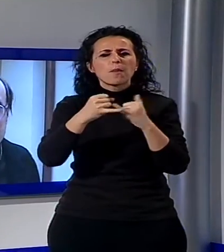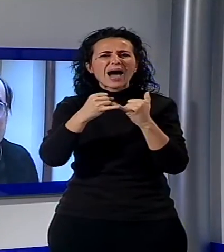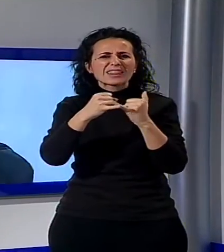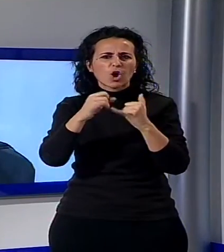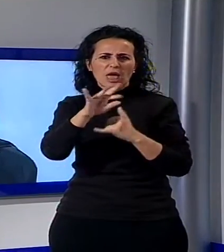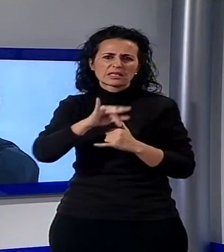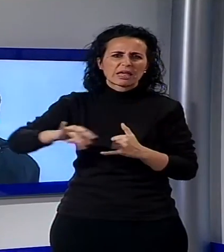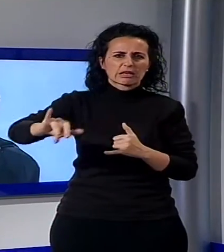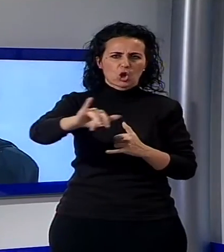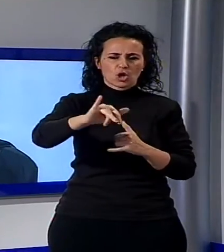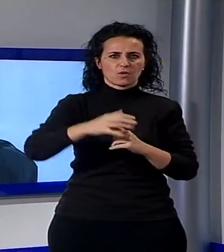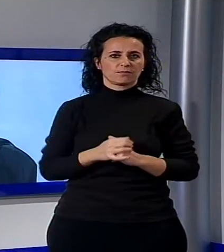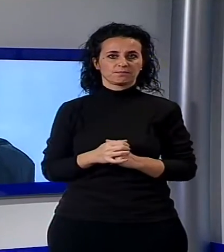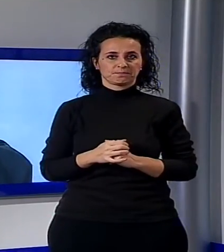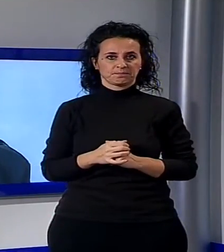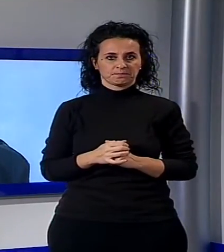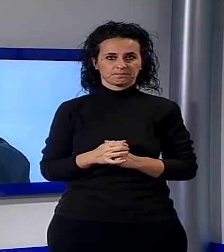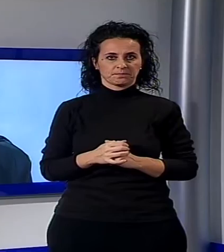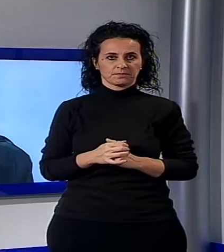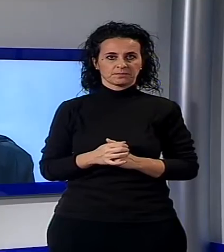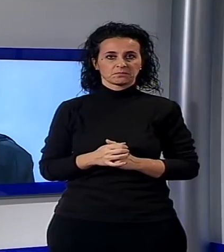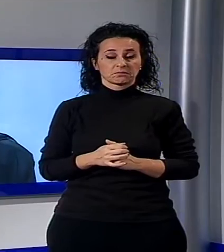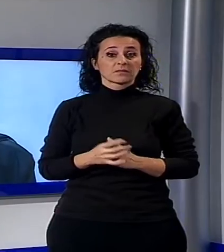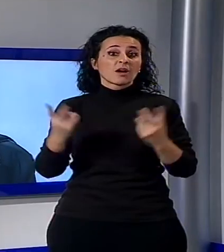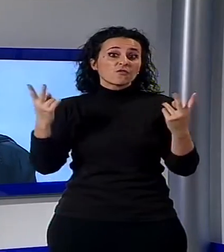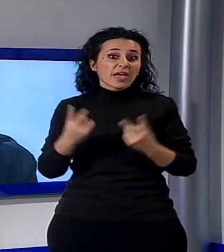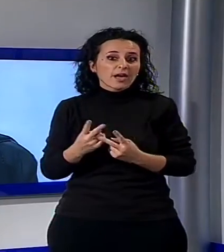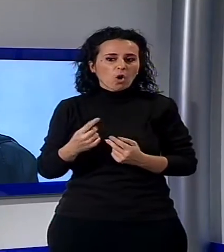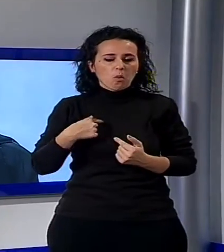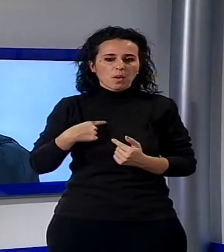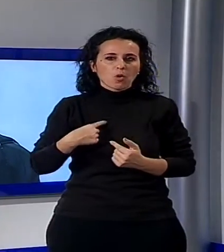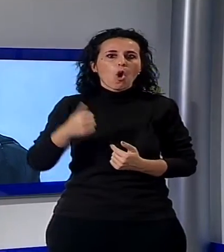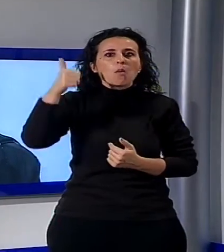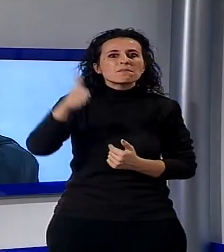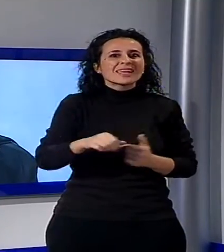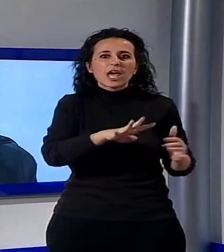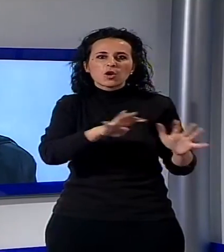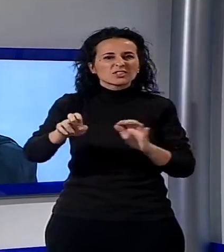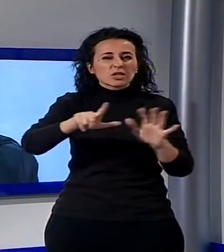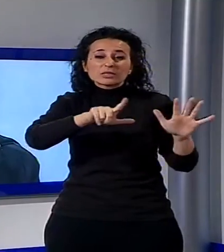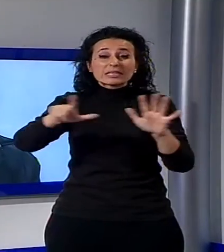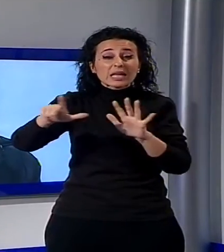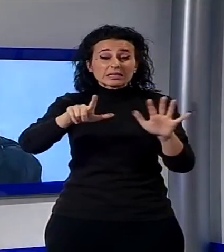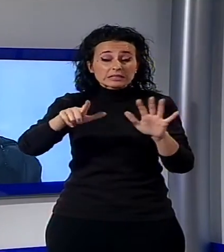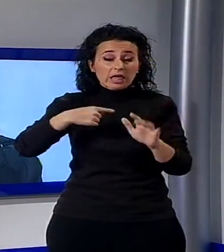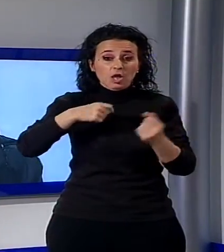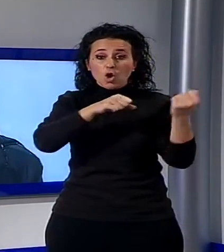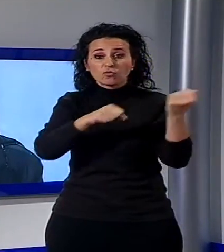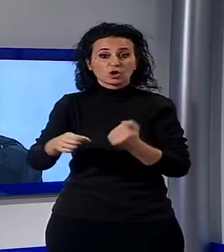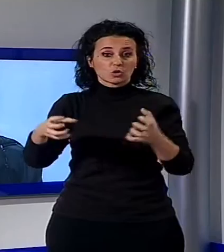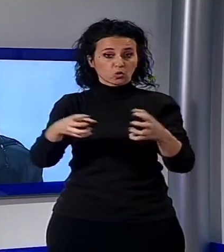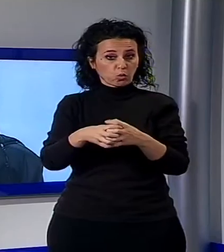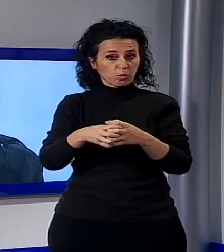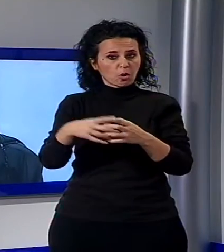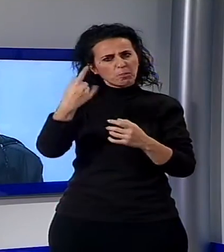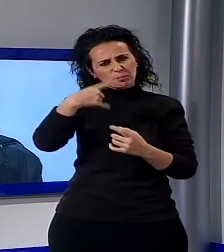territorio. Dal 77 che, pensiamo, fondai un gruppo apposta, un gruppo archeologico perché si arrivasse poi a questa soluzione,